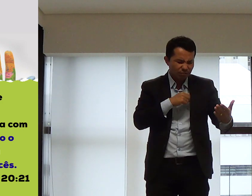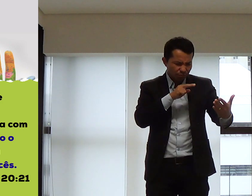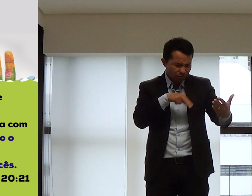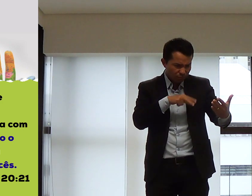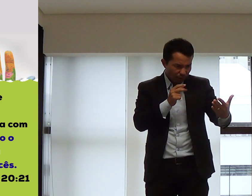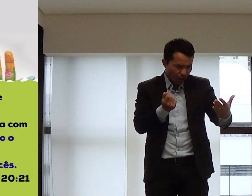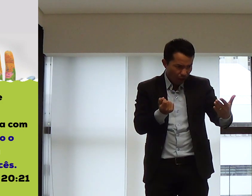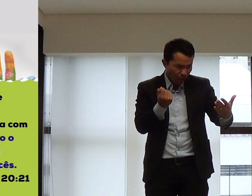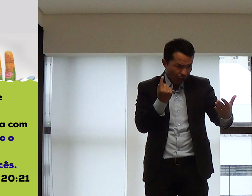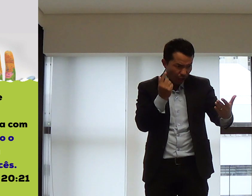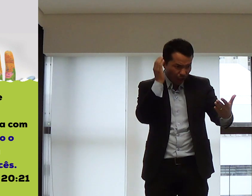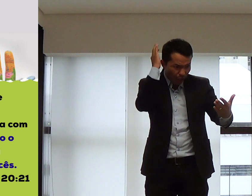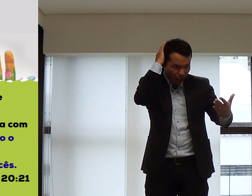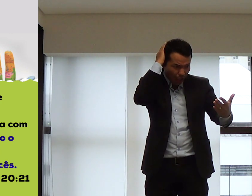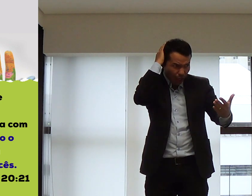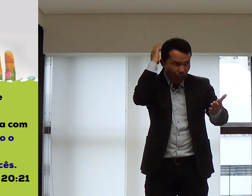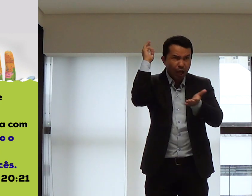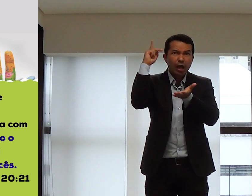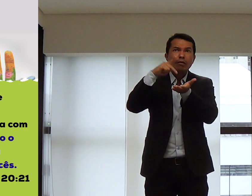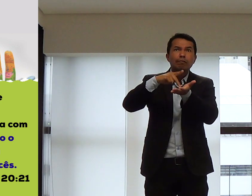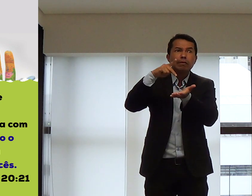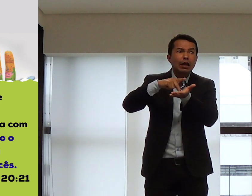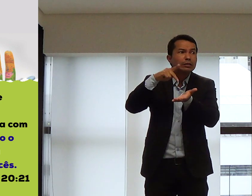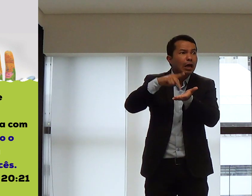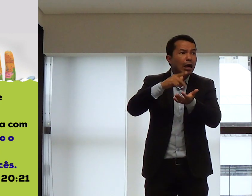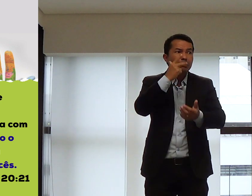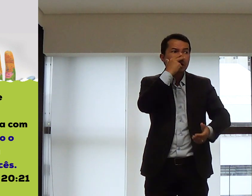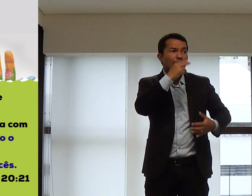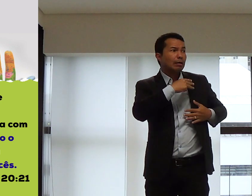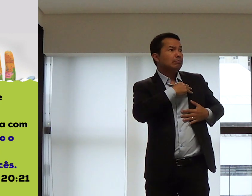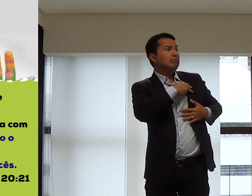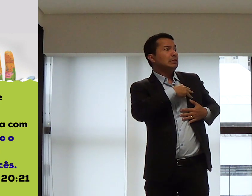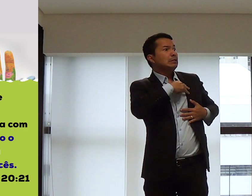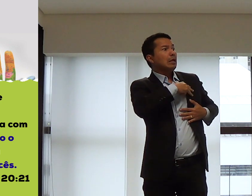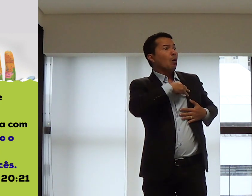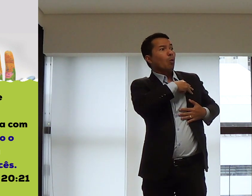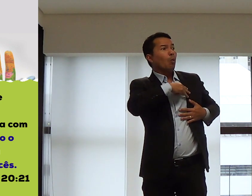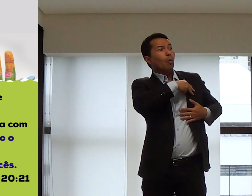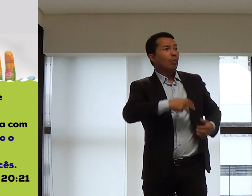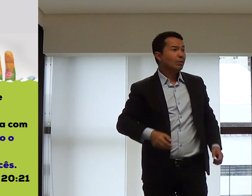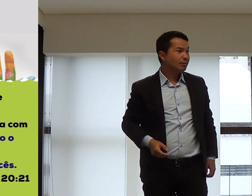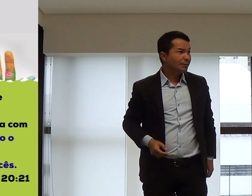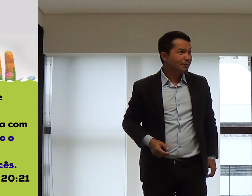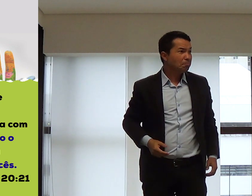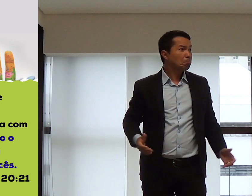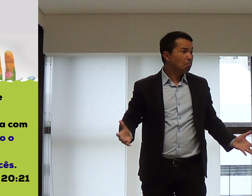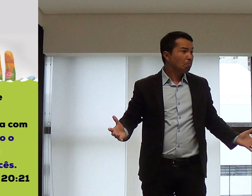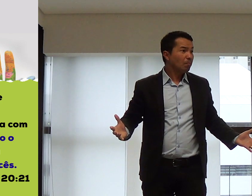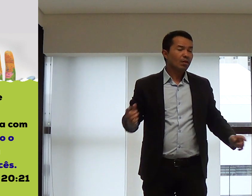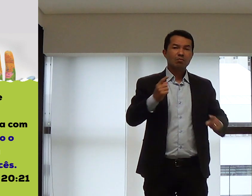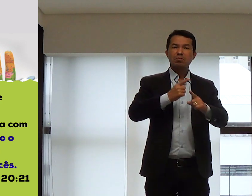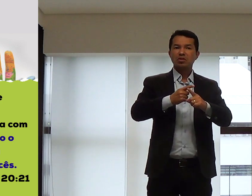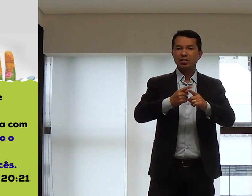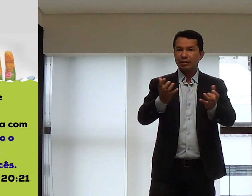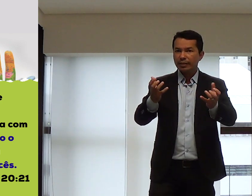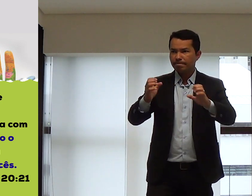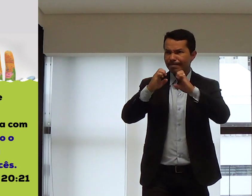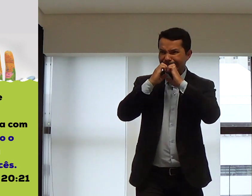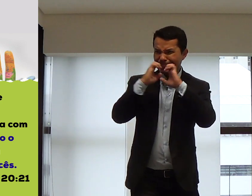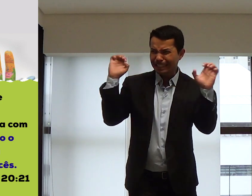mundo. E eu fico olhando esses textos e vendo. Puxa, é verdade. Jesus foi um missionário